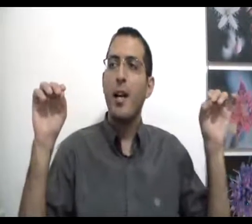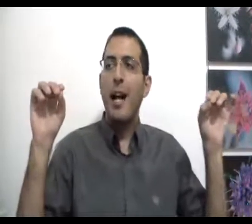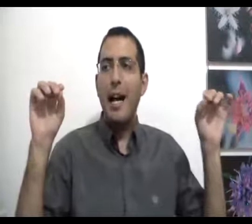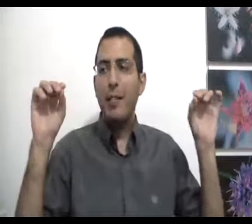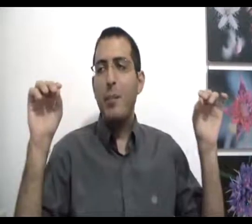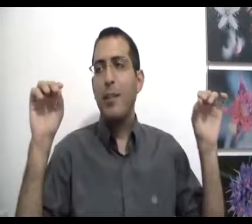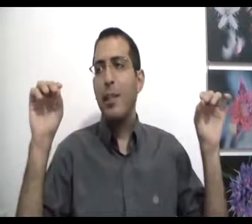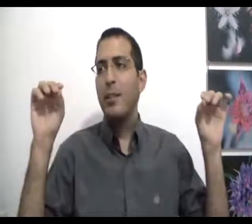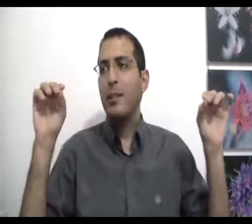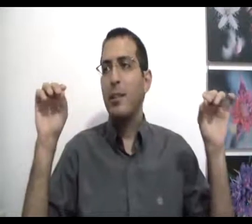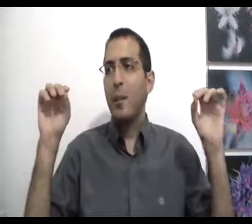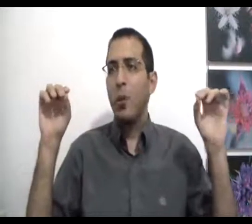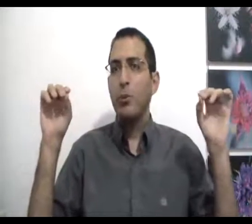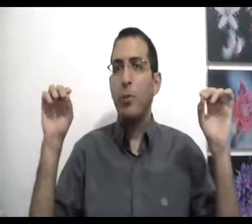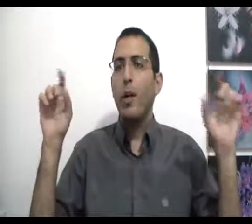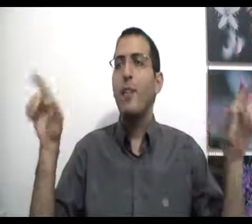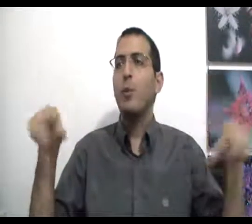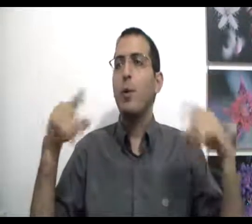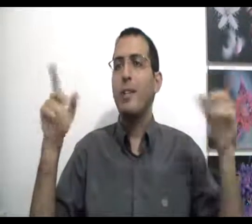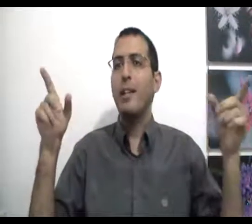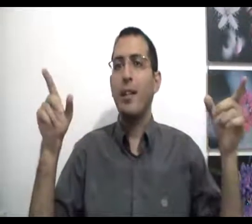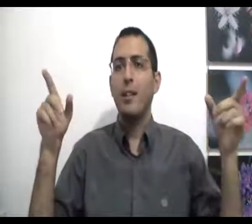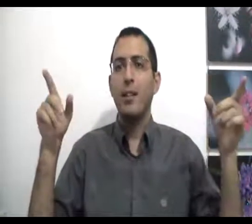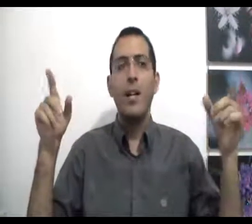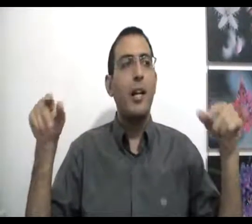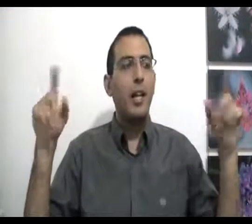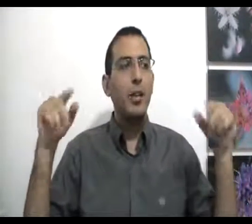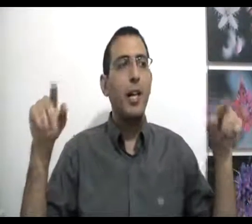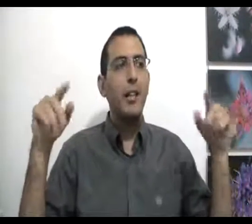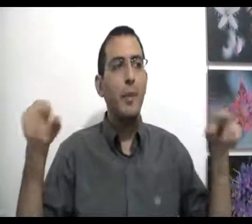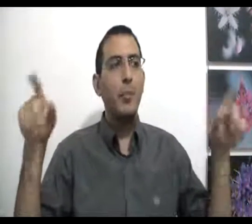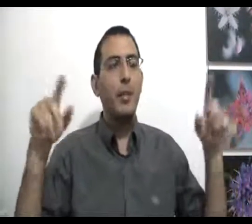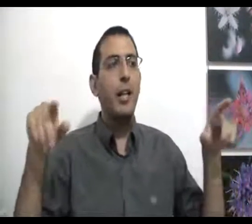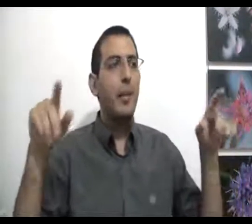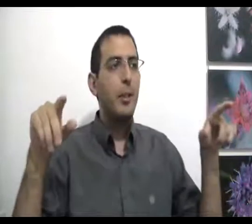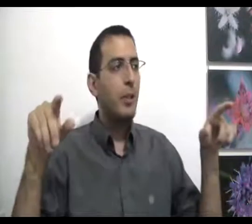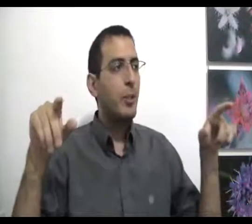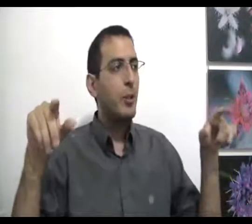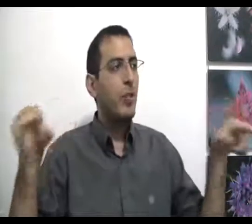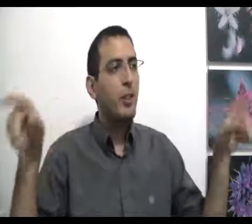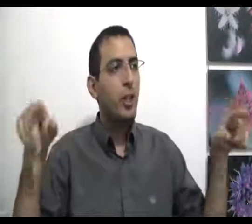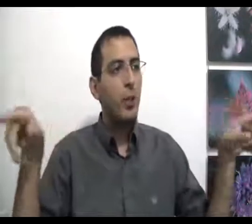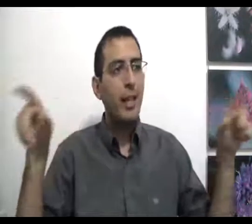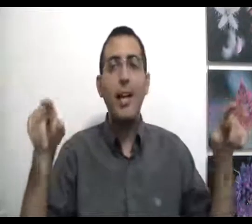אהבה אמיתית זה מקום שבו אין אפשרות לסנאה כאשר האדם מתבונן על האמת של המציאות ובין שהכל אחד